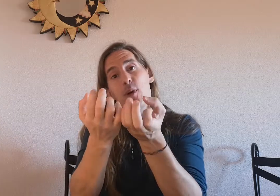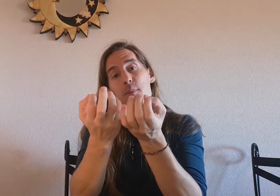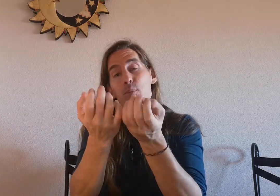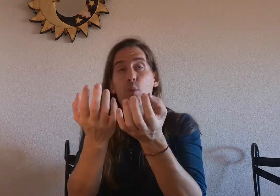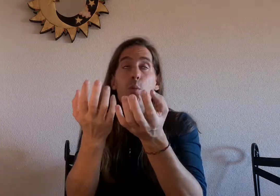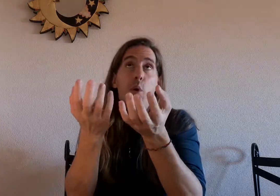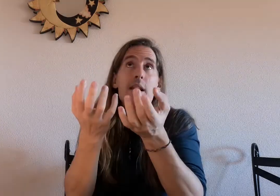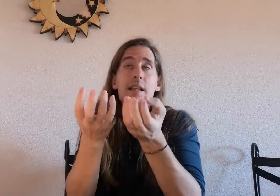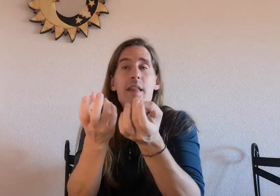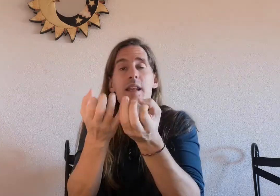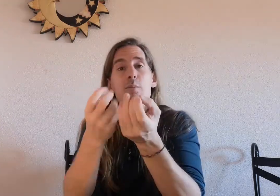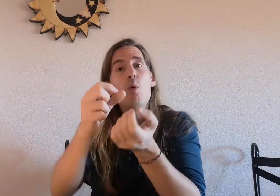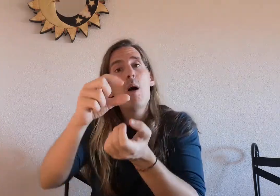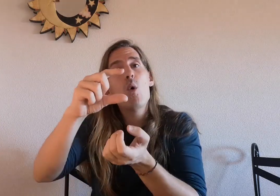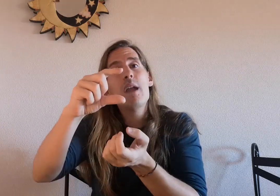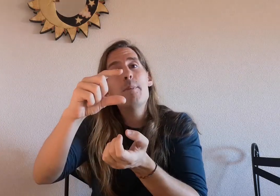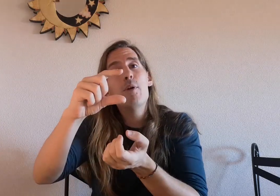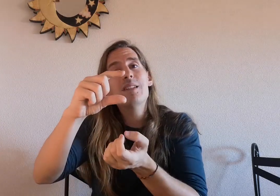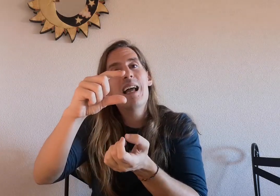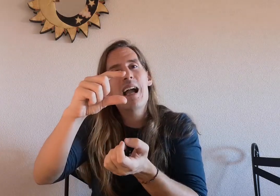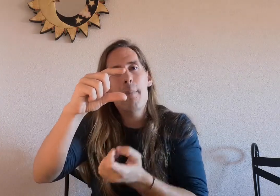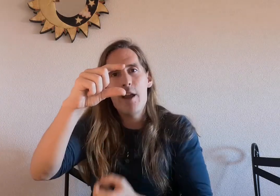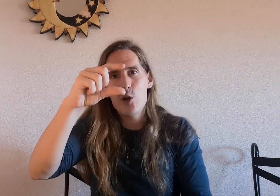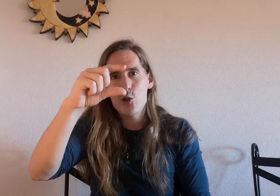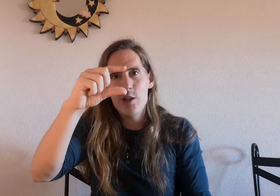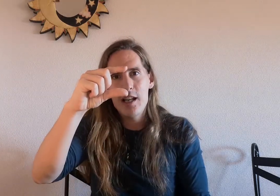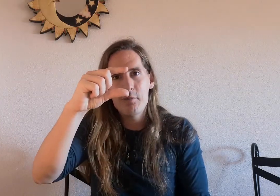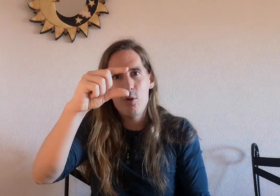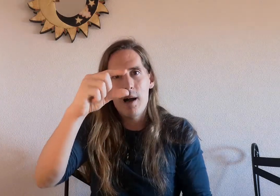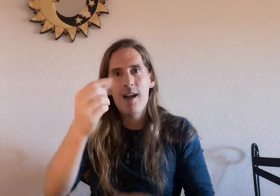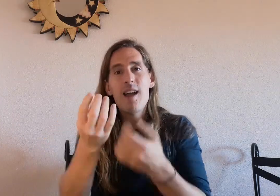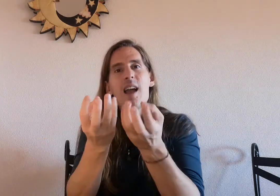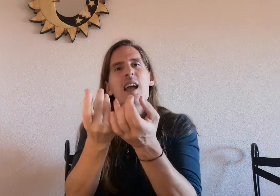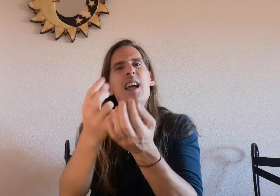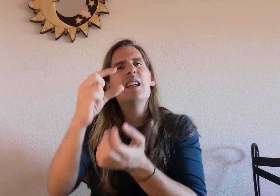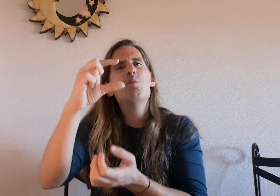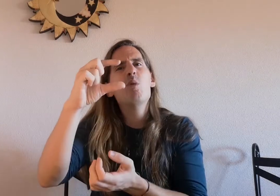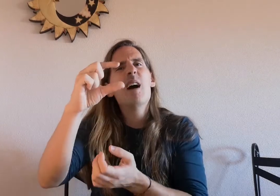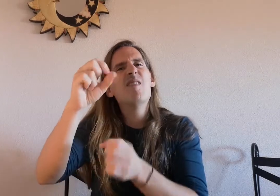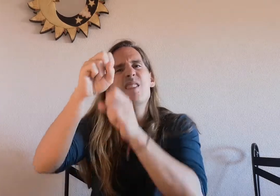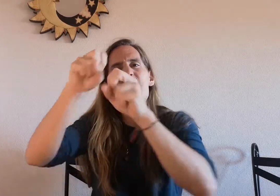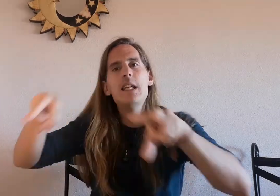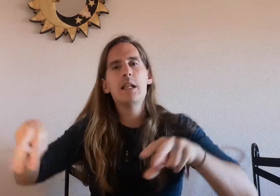pueden puedes añadir espuma y pones la capa de grosor de la espuma espuma sin